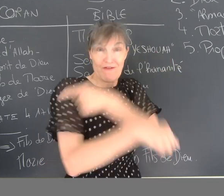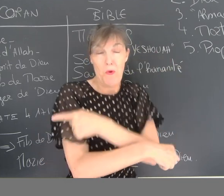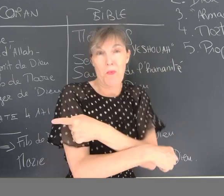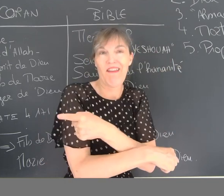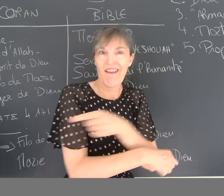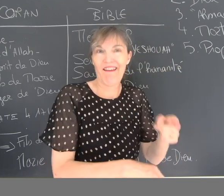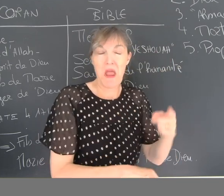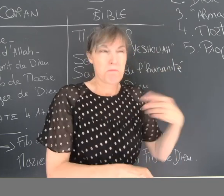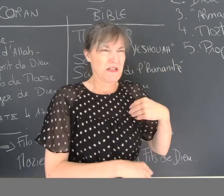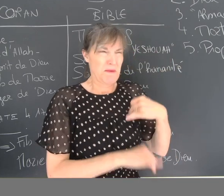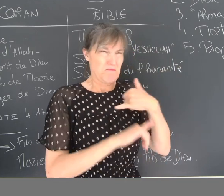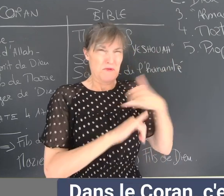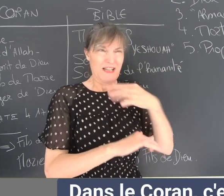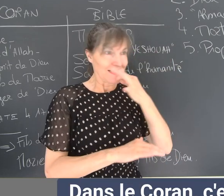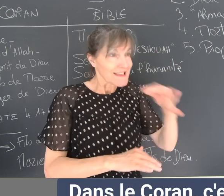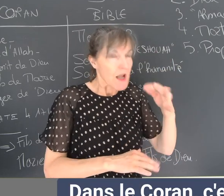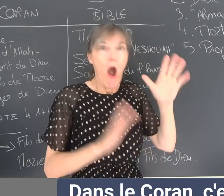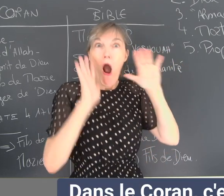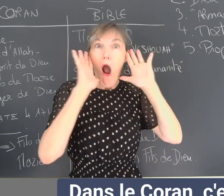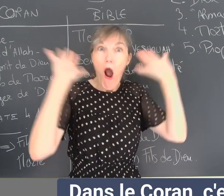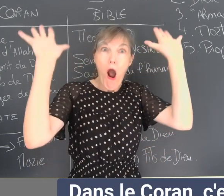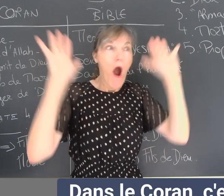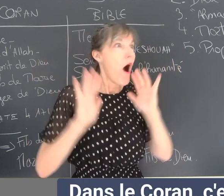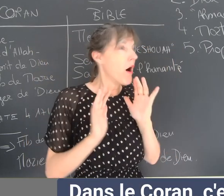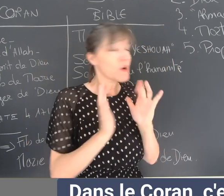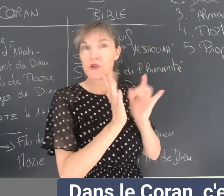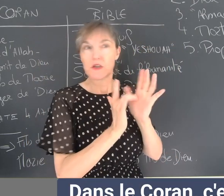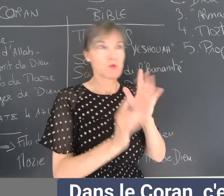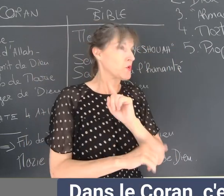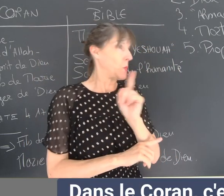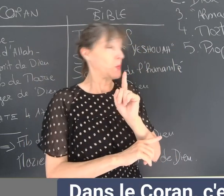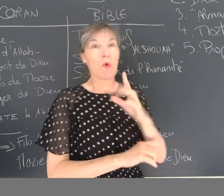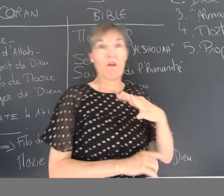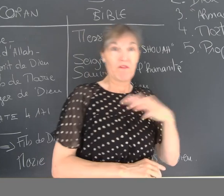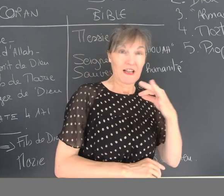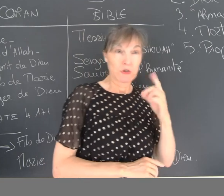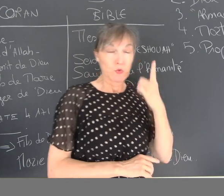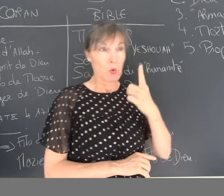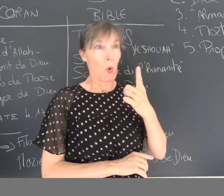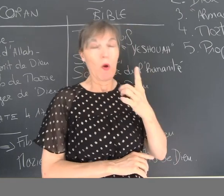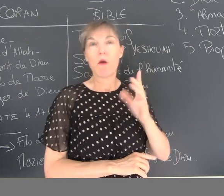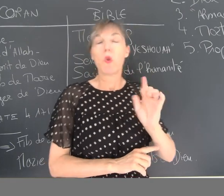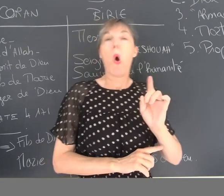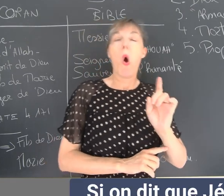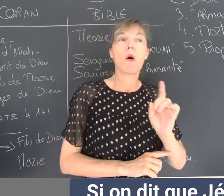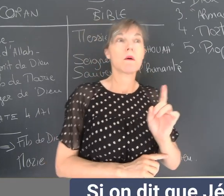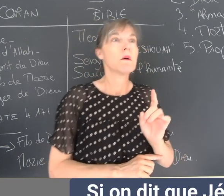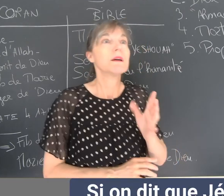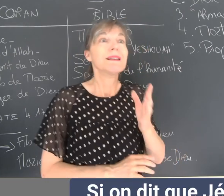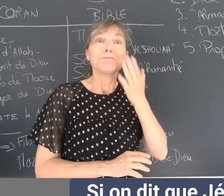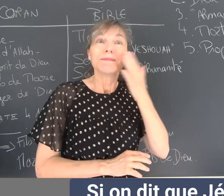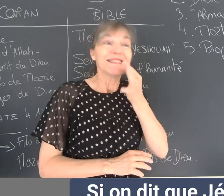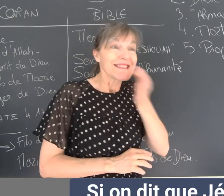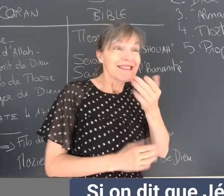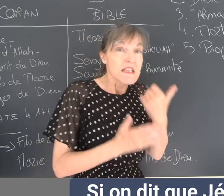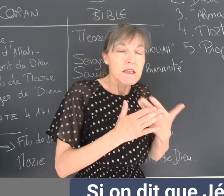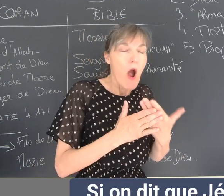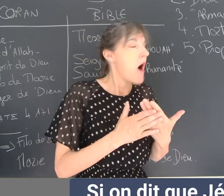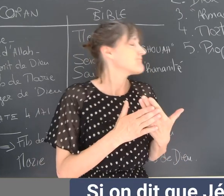de dire l'inverse. Dans le Coran, c'est l'inverse. Il ne faut surtout pas dire que Jésus est le Fils de Dieu. Si on dit que Jésus est le Fils de Dieu, c'est un